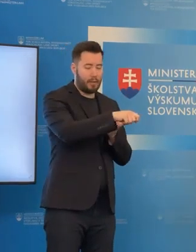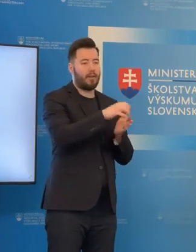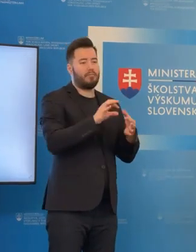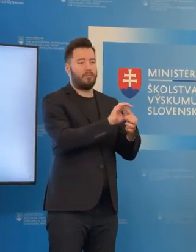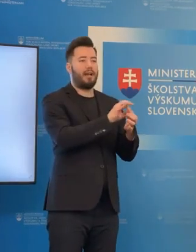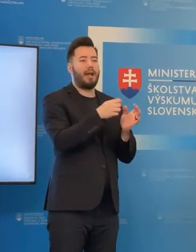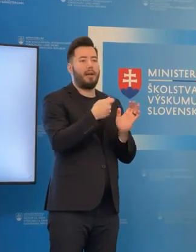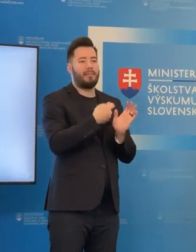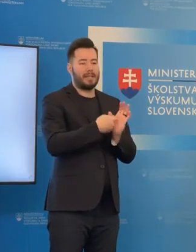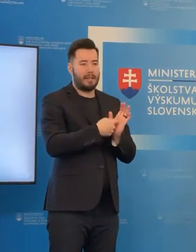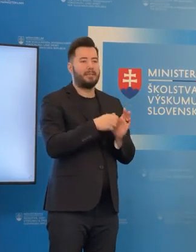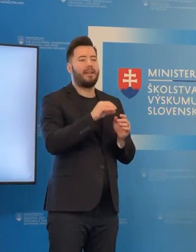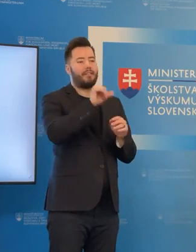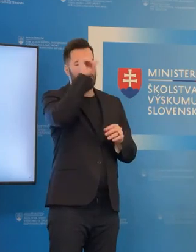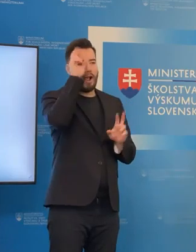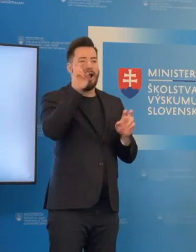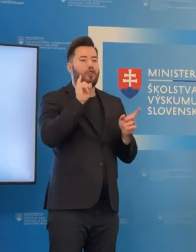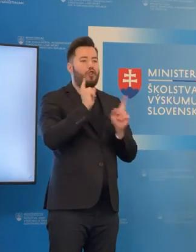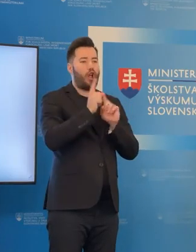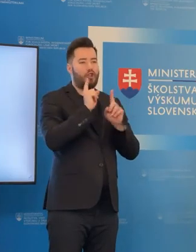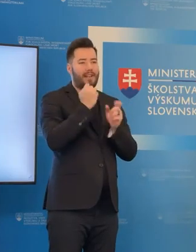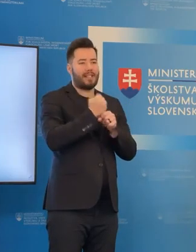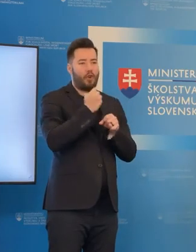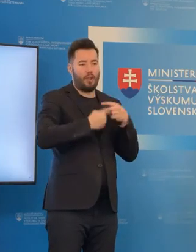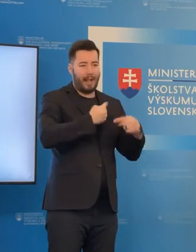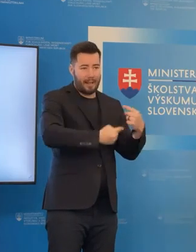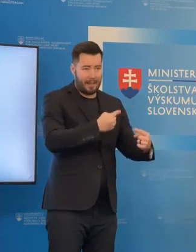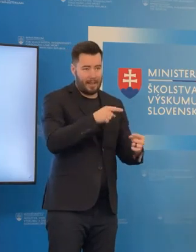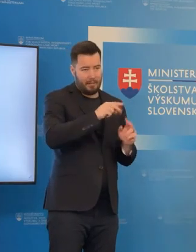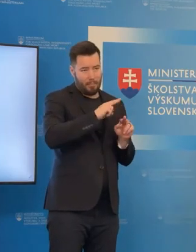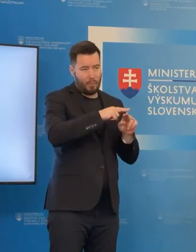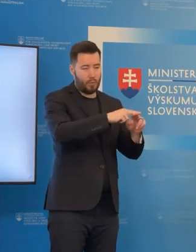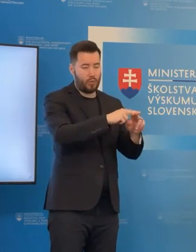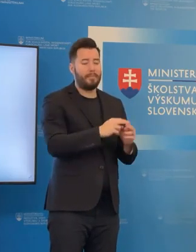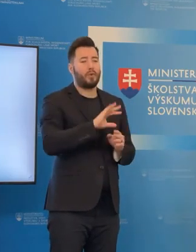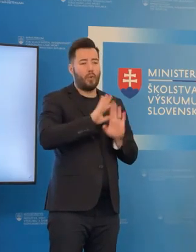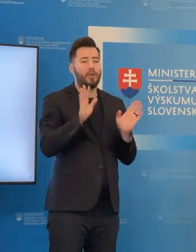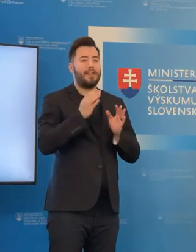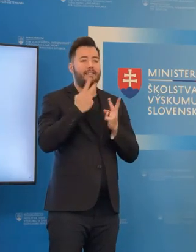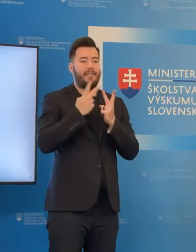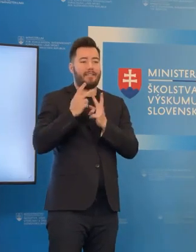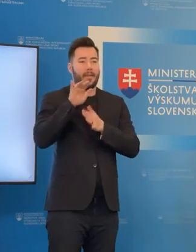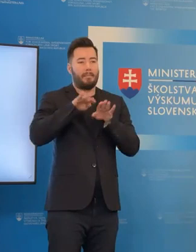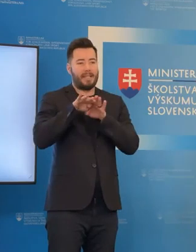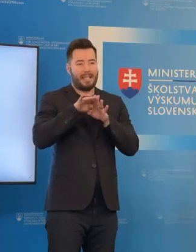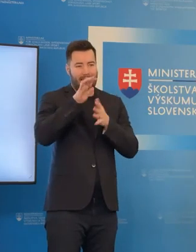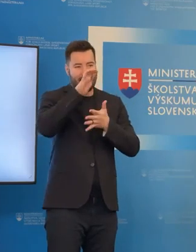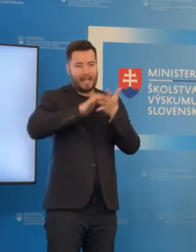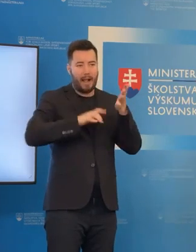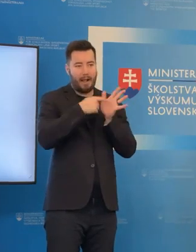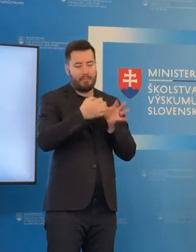zamestnanca cez dohadovacie konanie. Tieto informácie už máme zverejnené na webovej stránke ministerstva, že ako bude